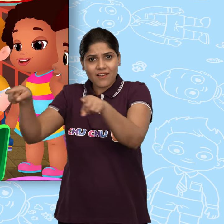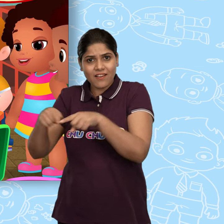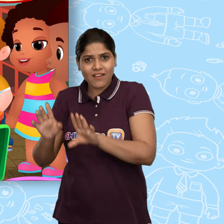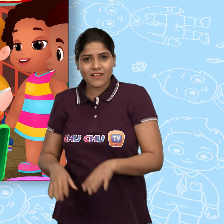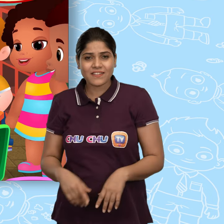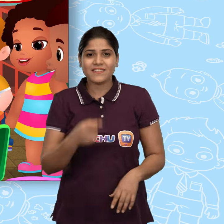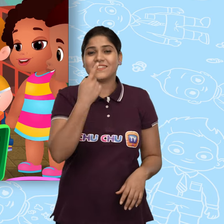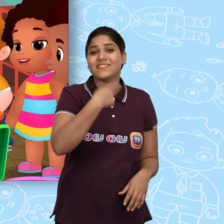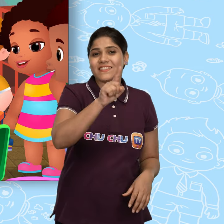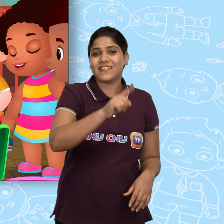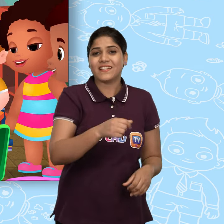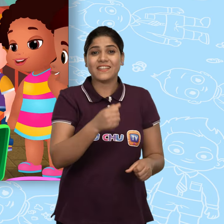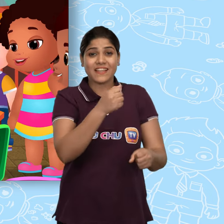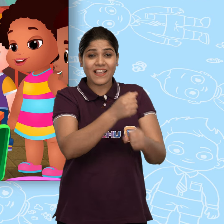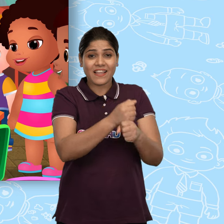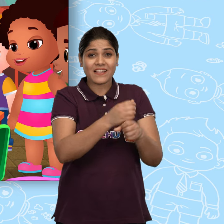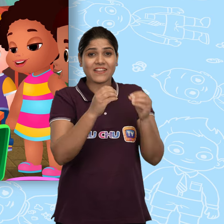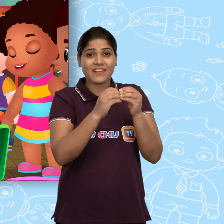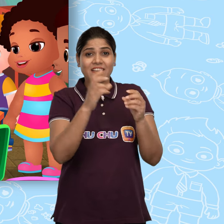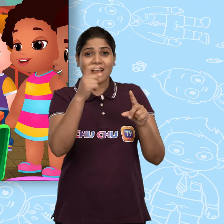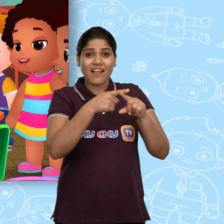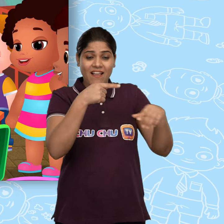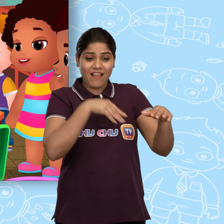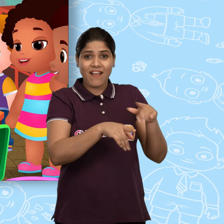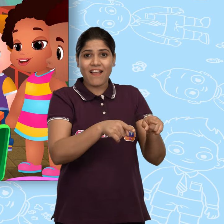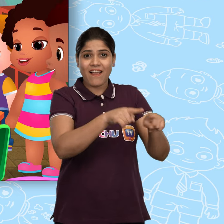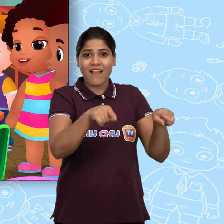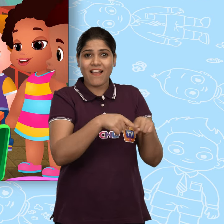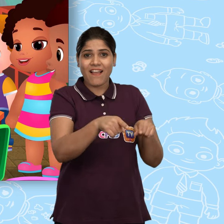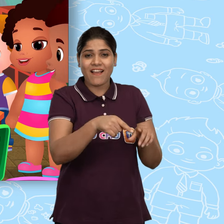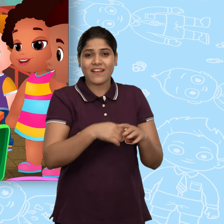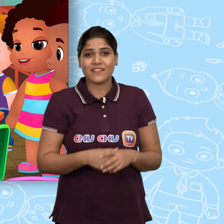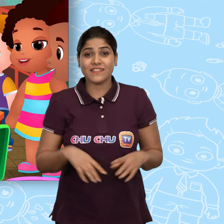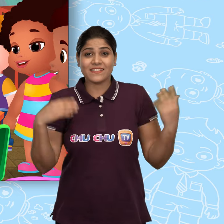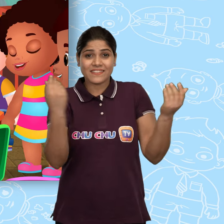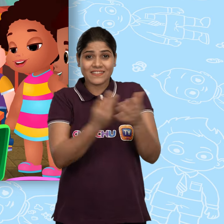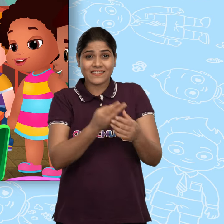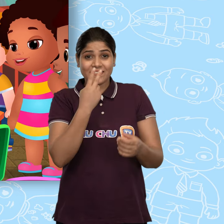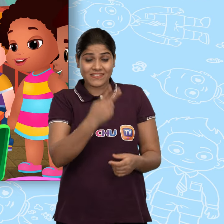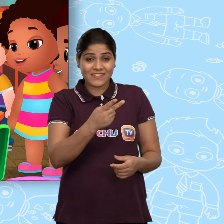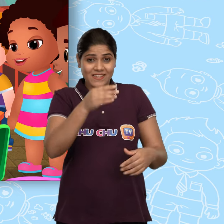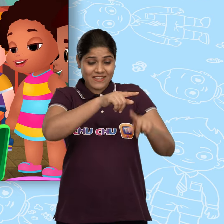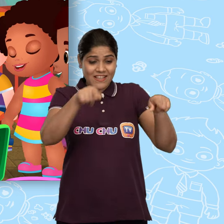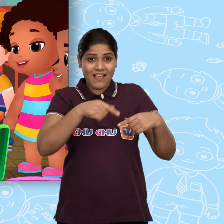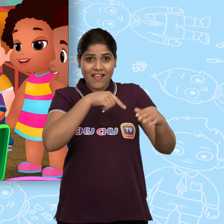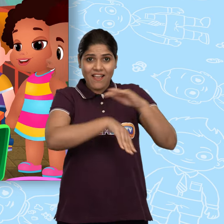डिब्बा है बिल्कुल सही ये एक उभार का डिब्बा है और हम देखेंगे इसके अंदर